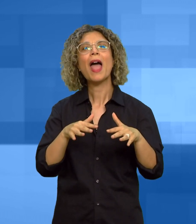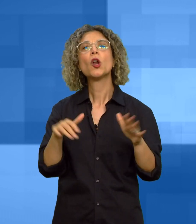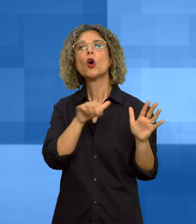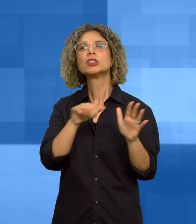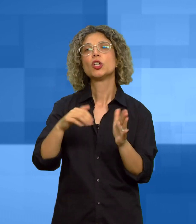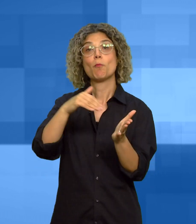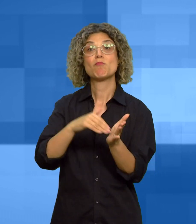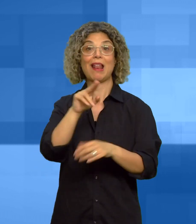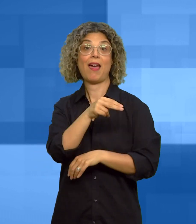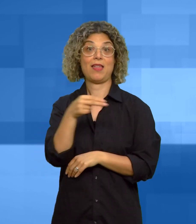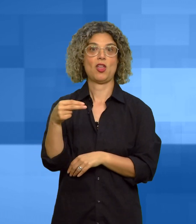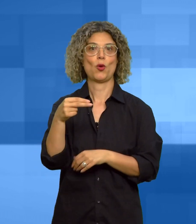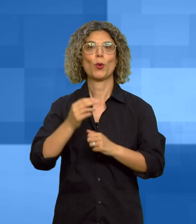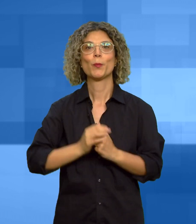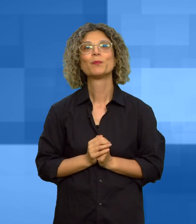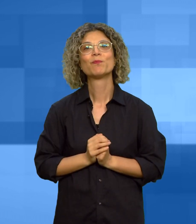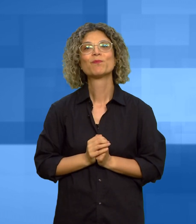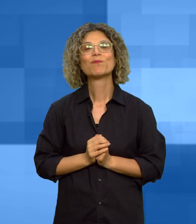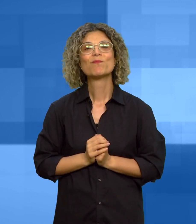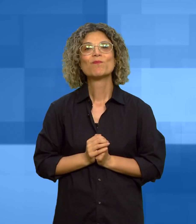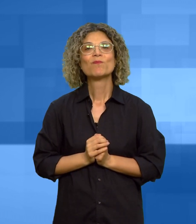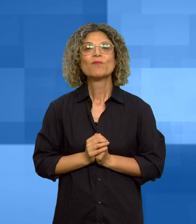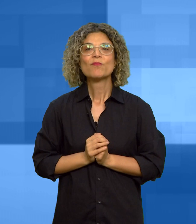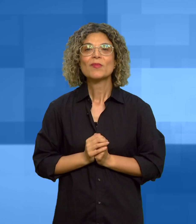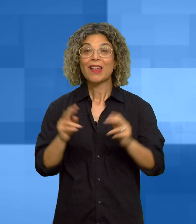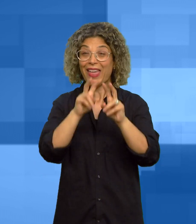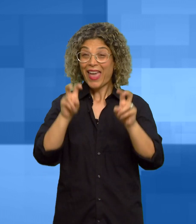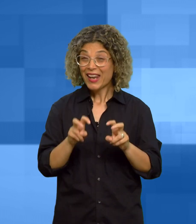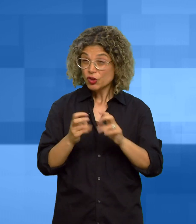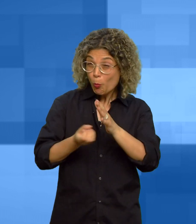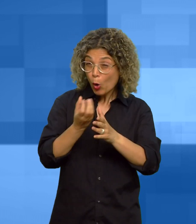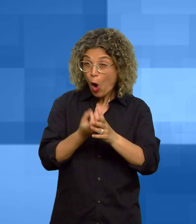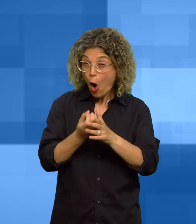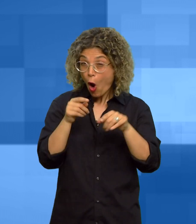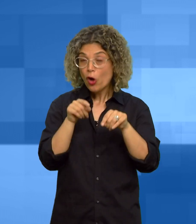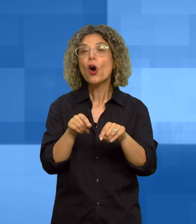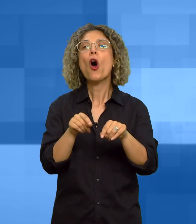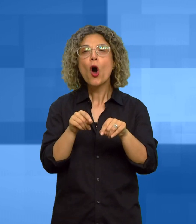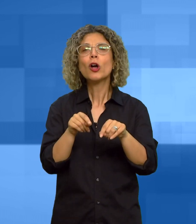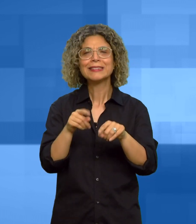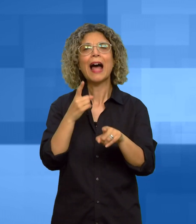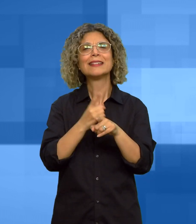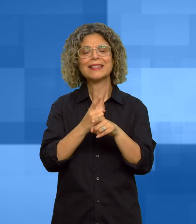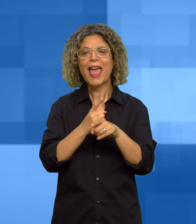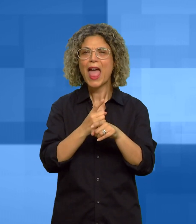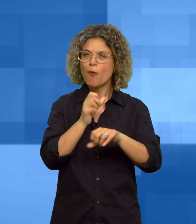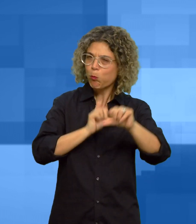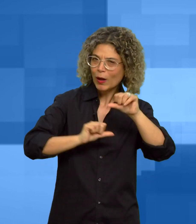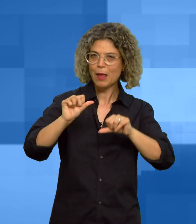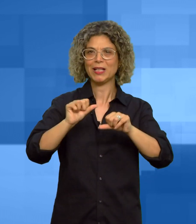600.000 euro si precisa che l'energia prodotta sarà utilizzata prioritariamente per l